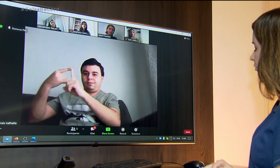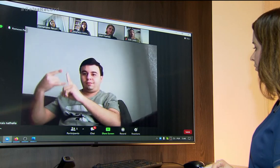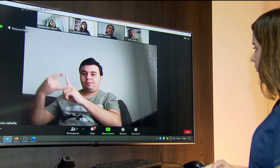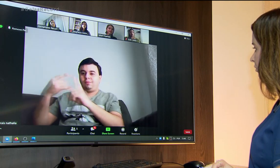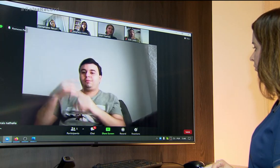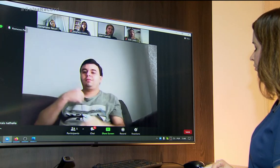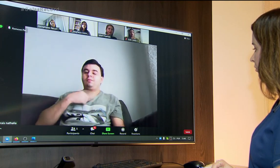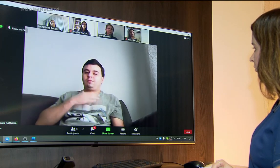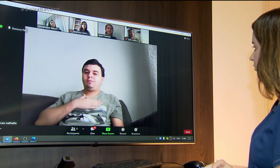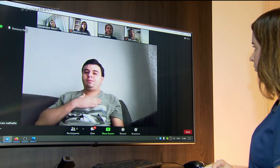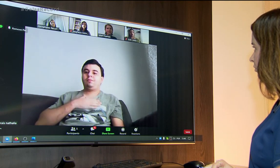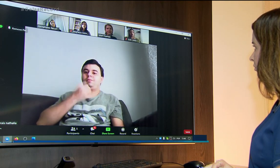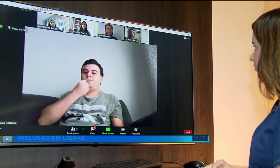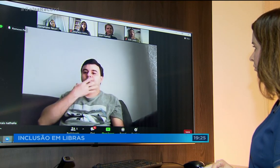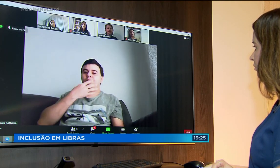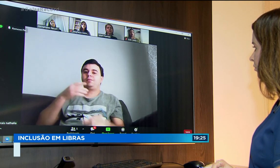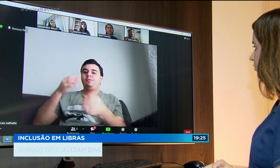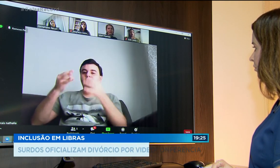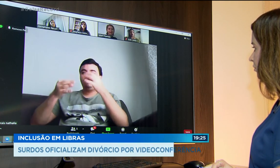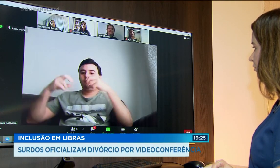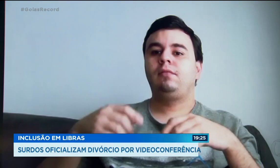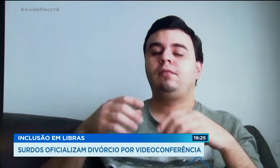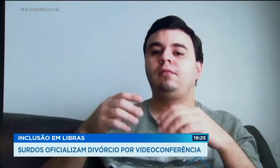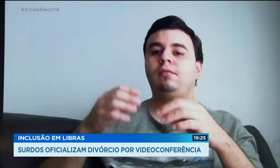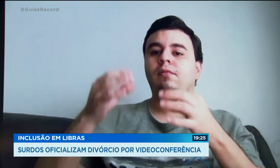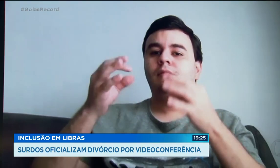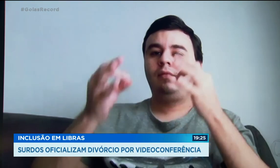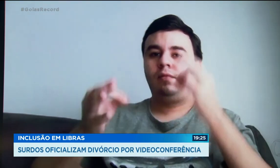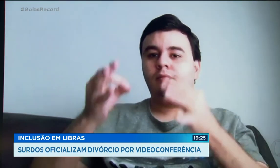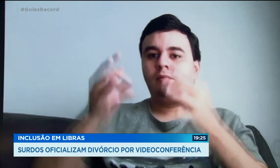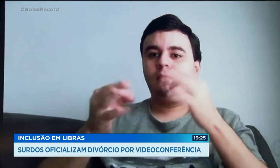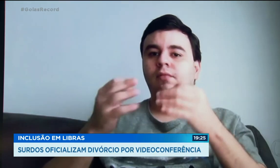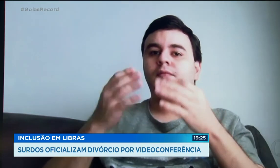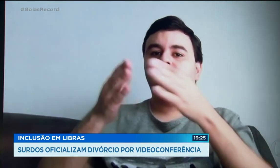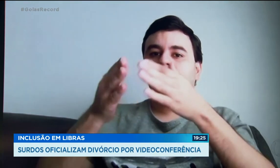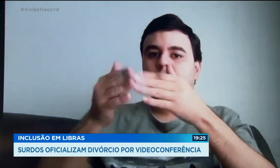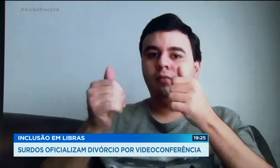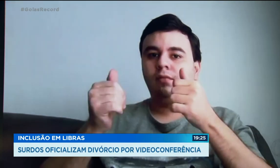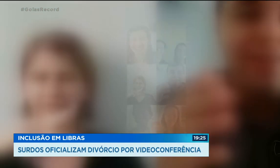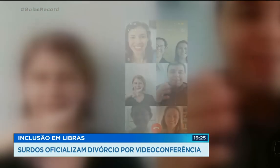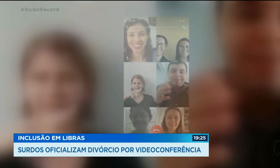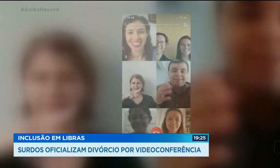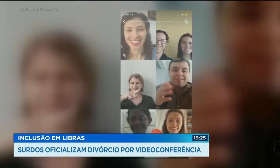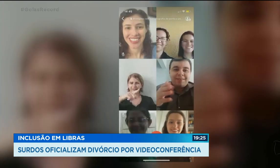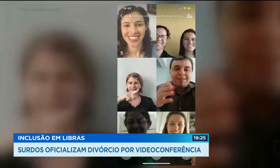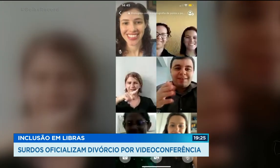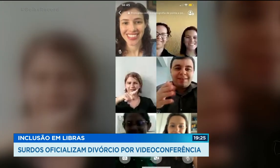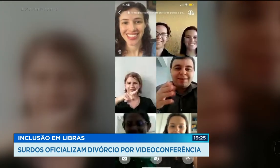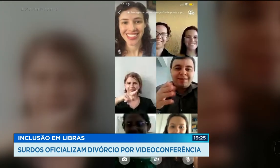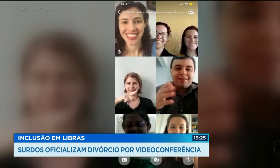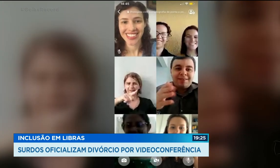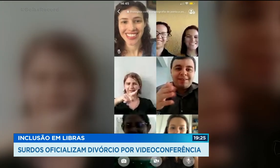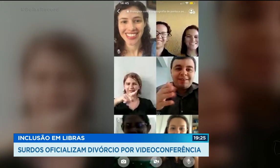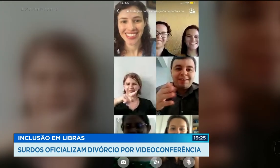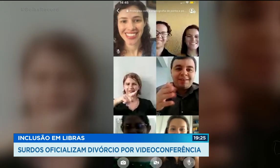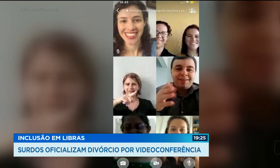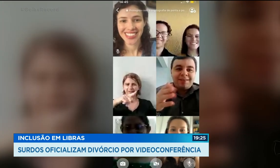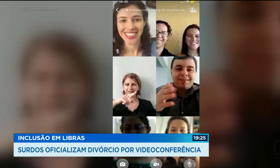Foi por meio de uma videoconferência que o Leão oficializou o divórcio, depois de seis anos casado com a Lênia.